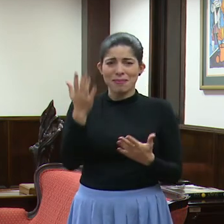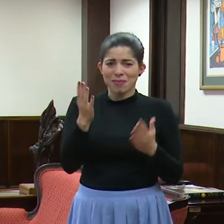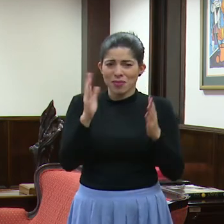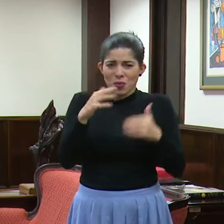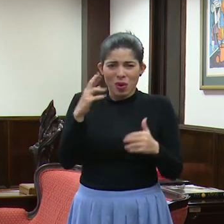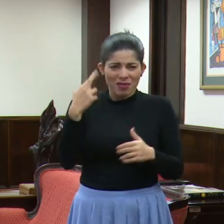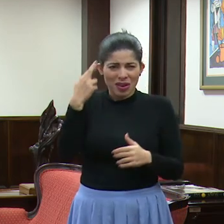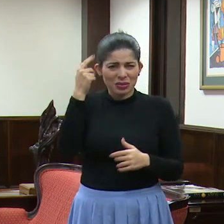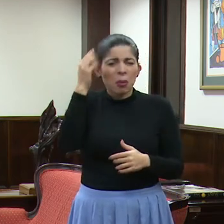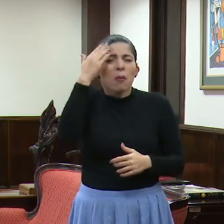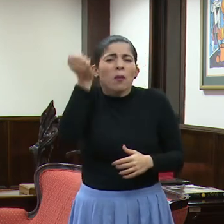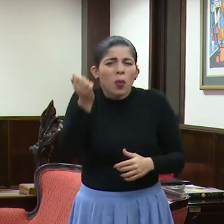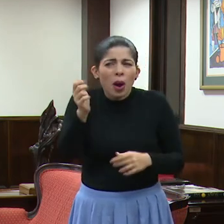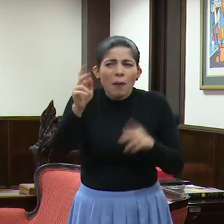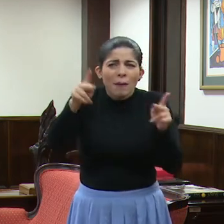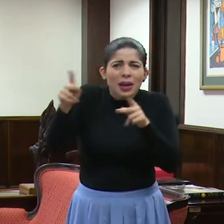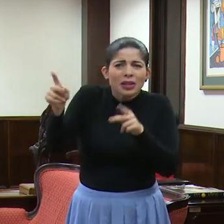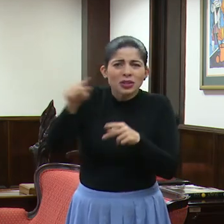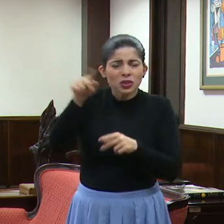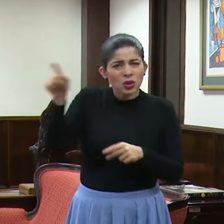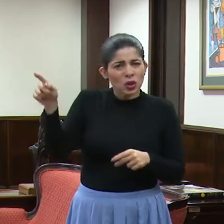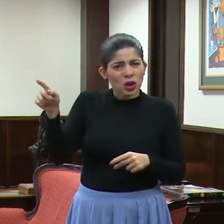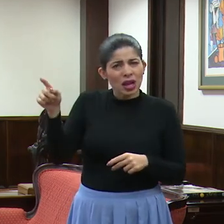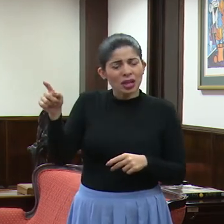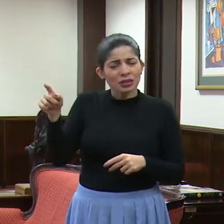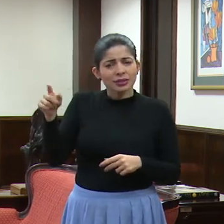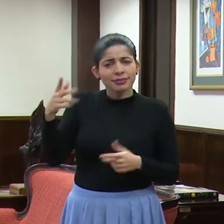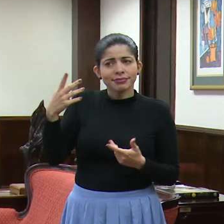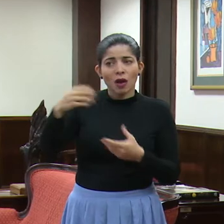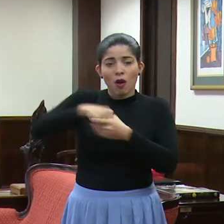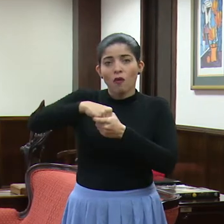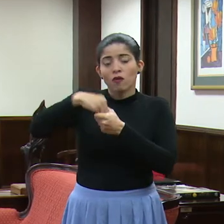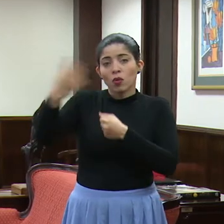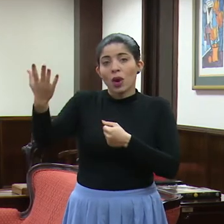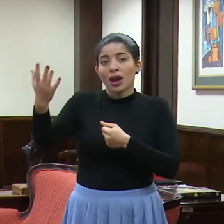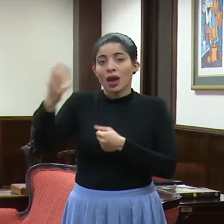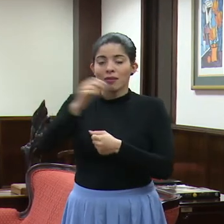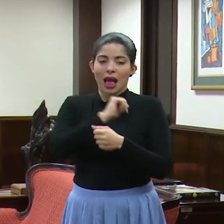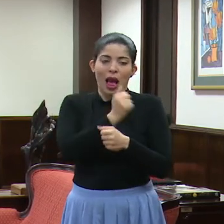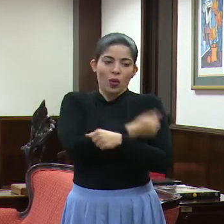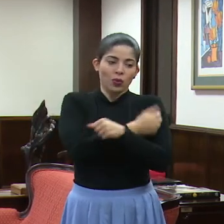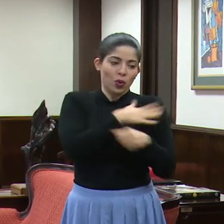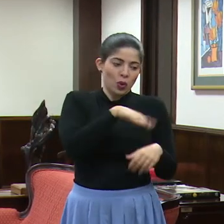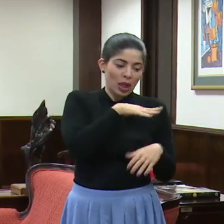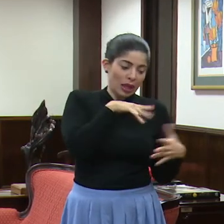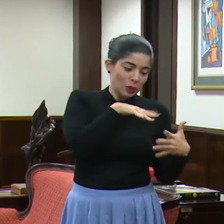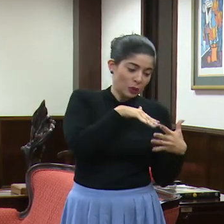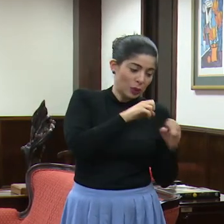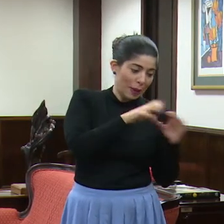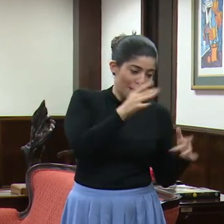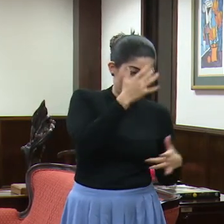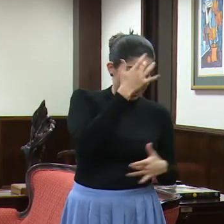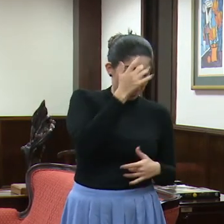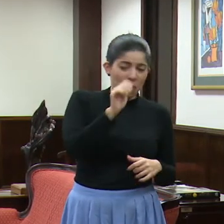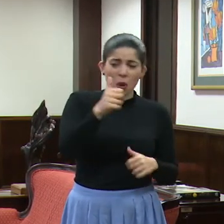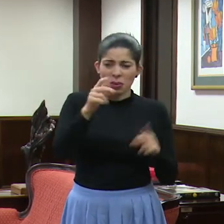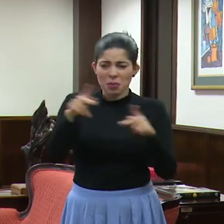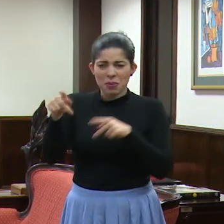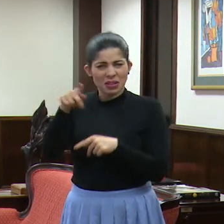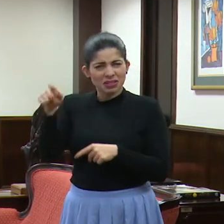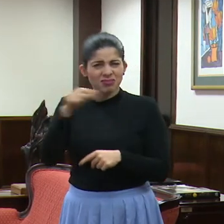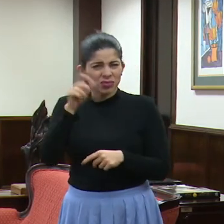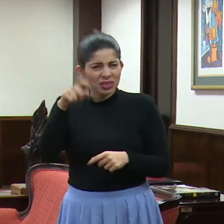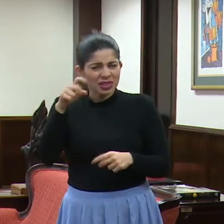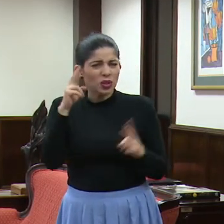razón para que la ciudadanía u otras personas fuera de las autoridades que están haciendo el estudio epidemiológico conozcan al